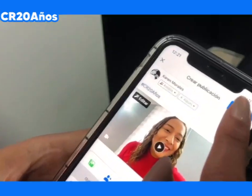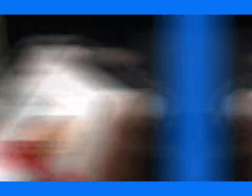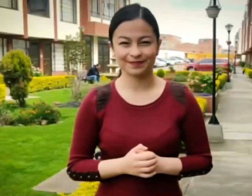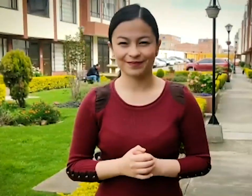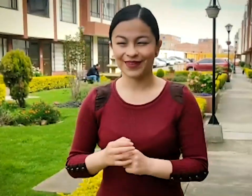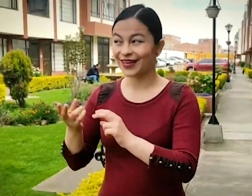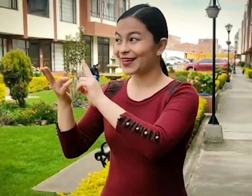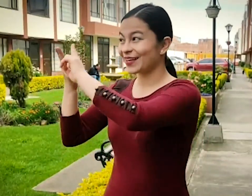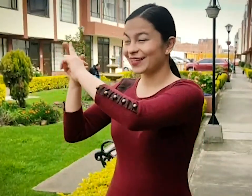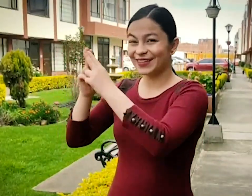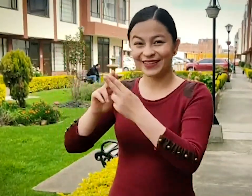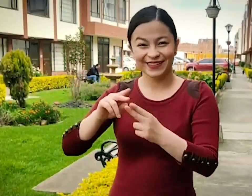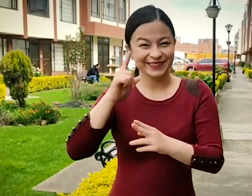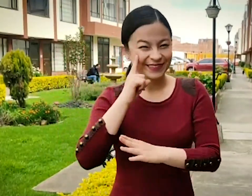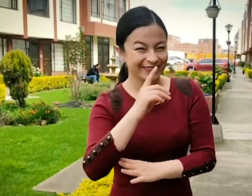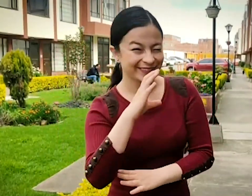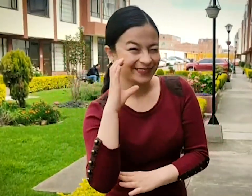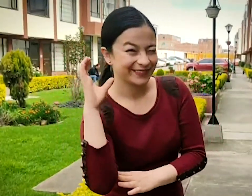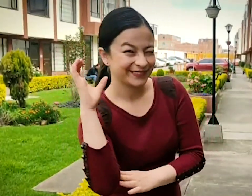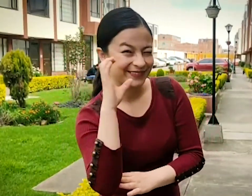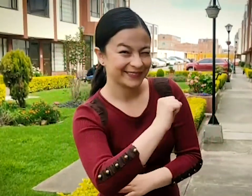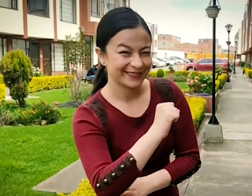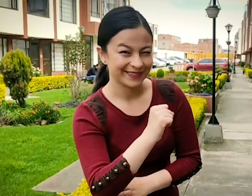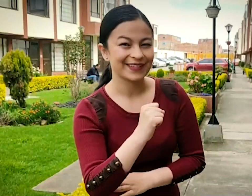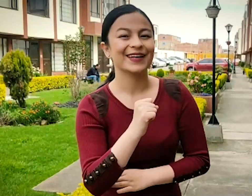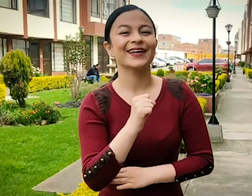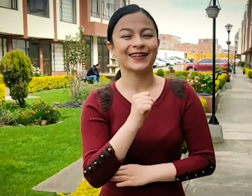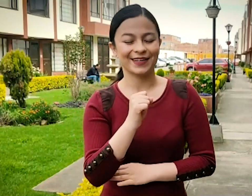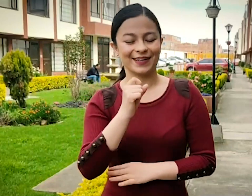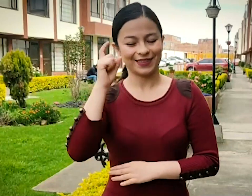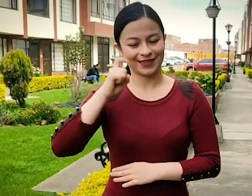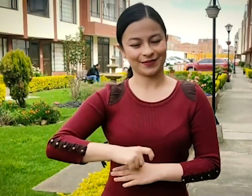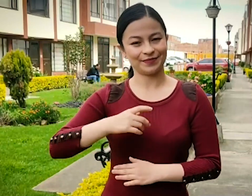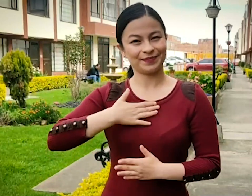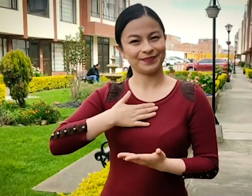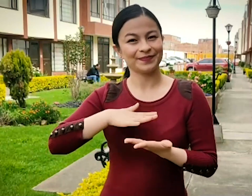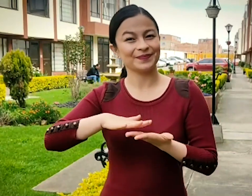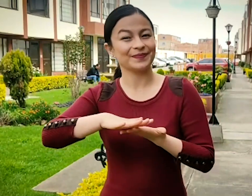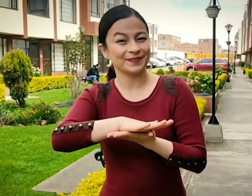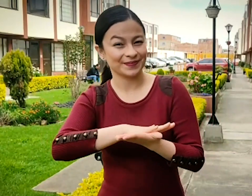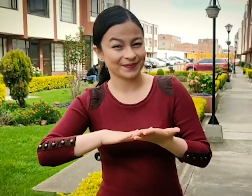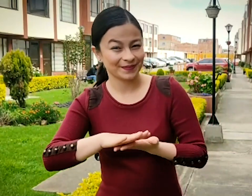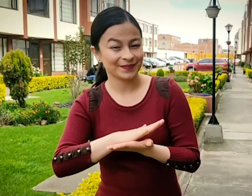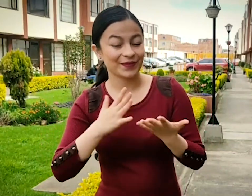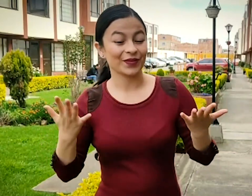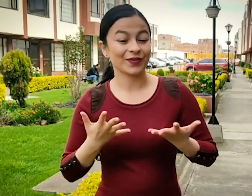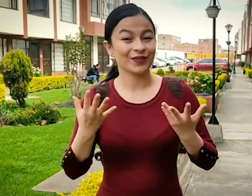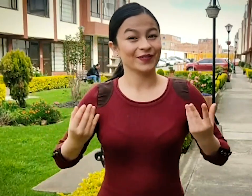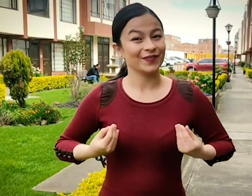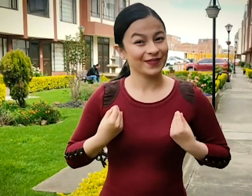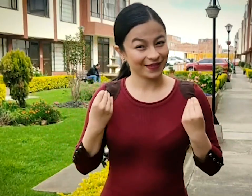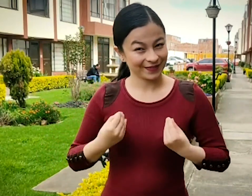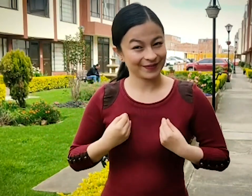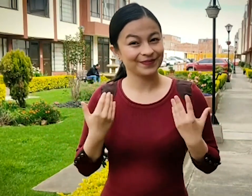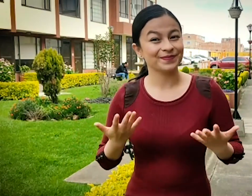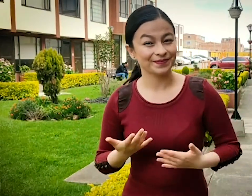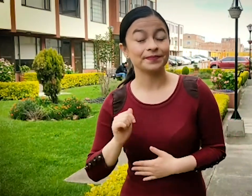Ya lo saben, graben un video haciendo lo mismo que les hemos mostrado. Su seña, el lugar donde viven y lo van a